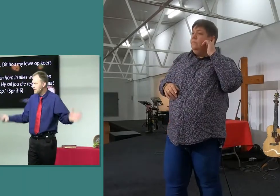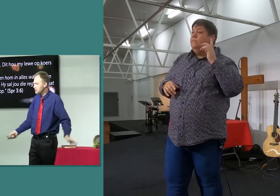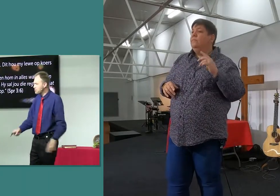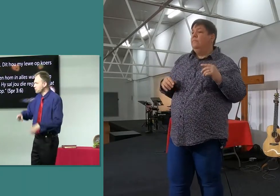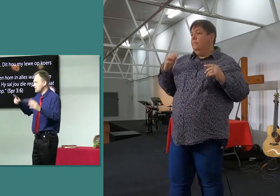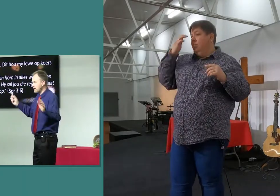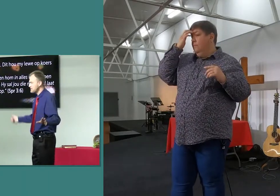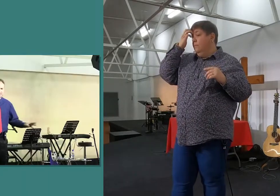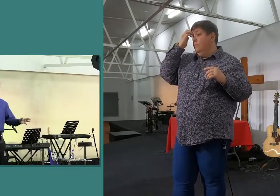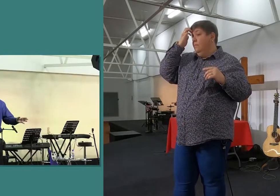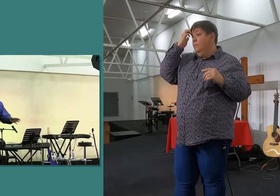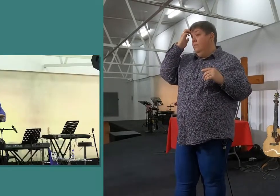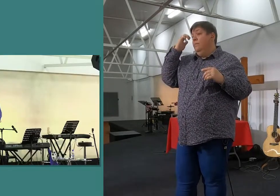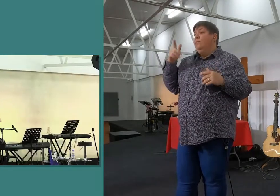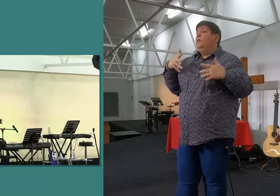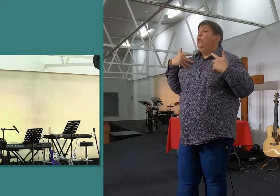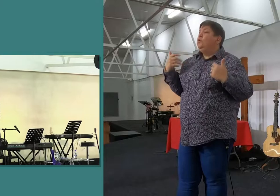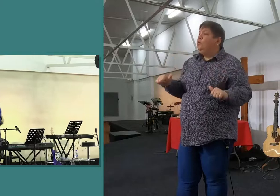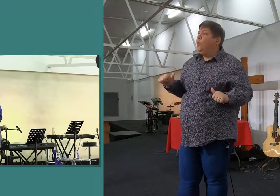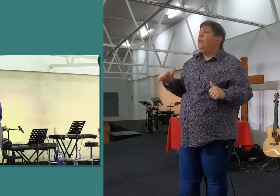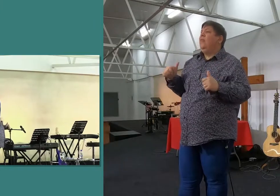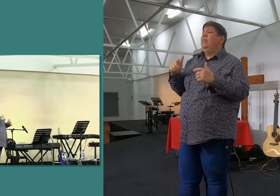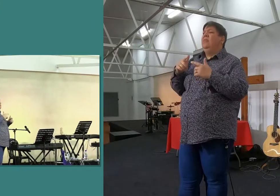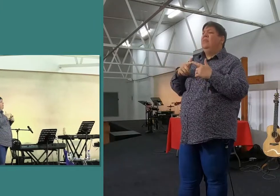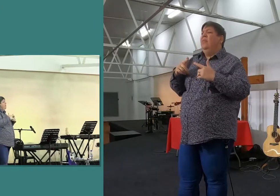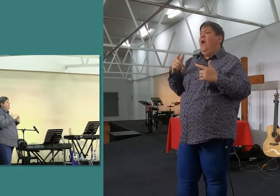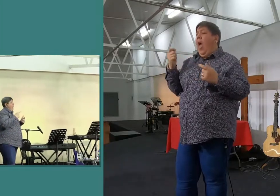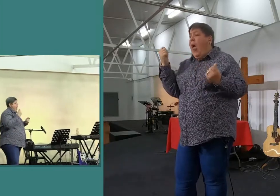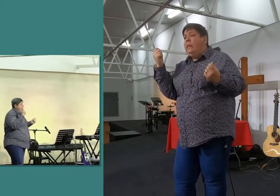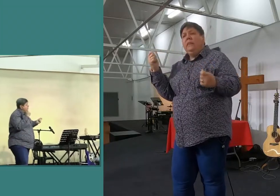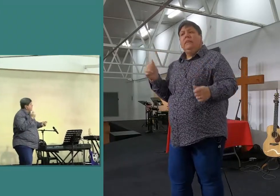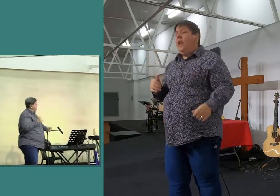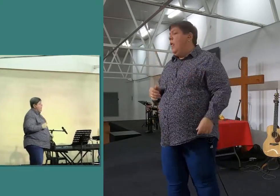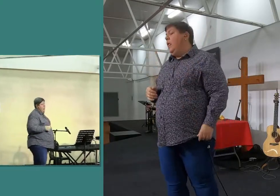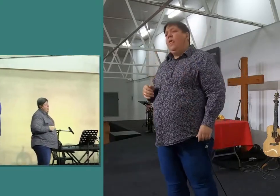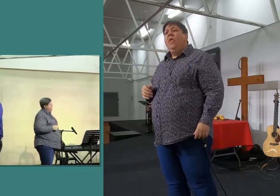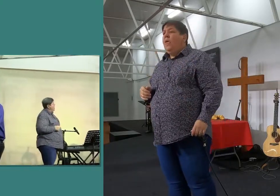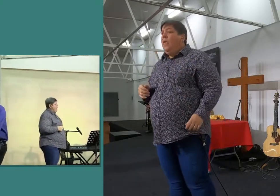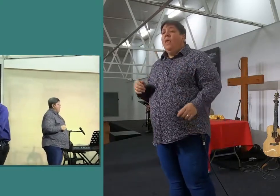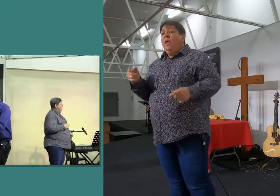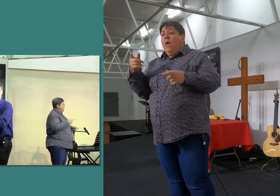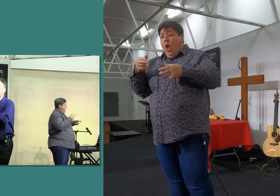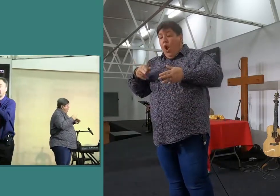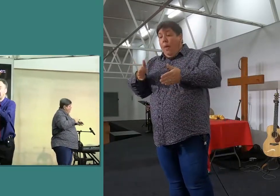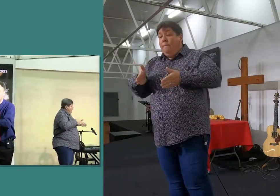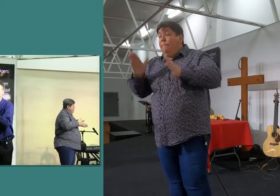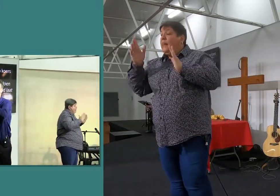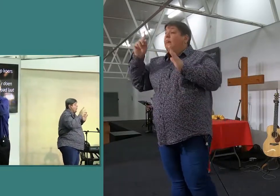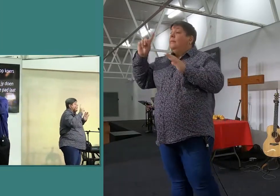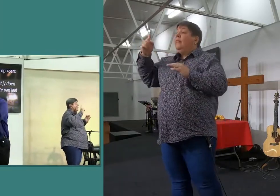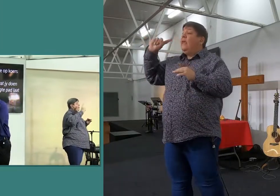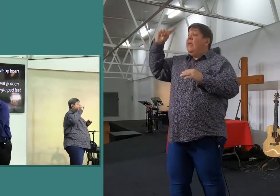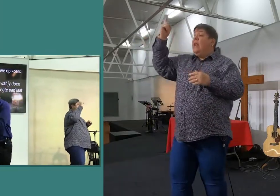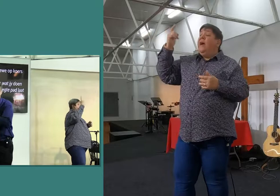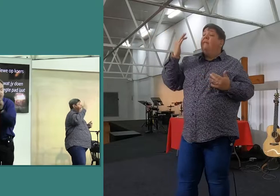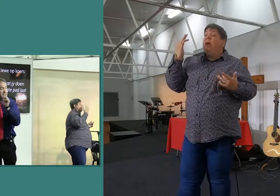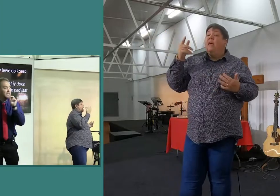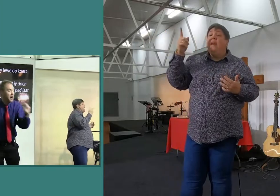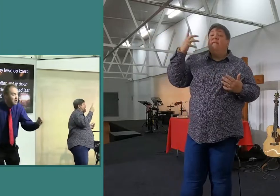gezondheid en alles, dis nie, dis nie die rechte pad nie. Die rechte pad is die pad, dat jy is, wat die Heere jou wil hee, so dat hy jou kan